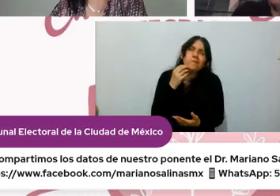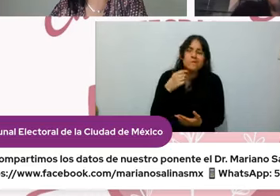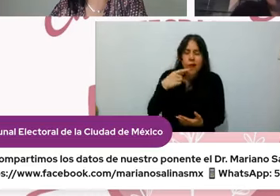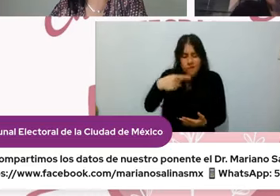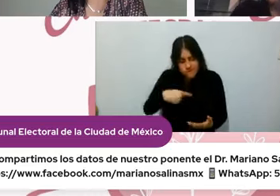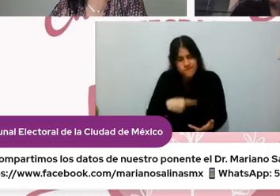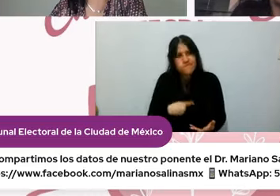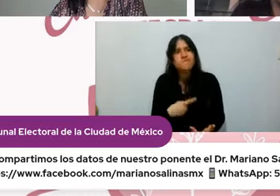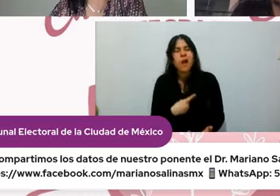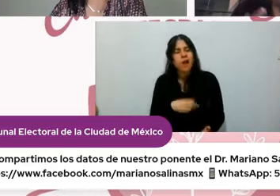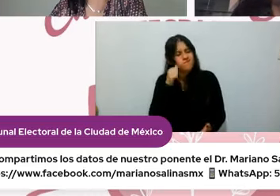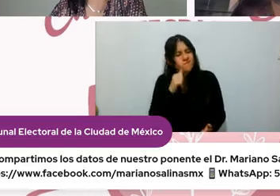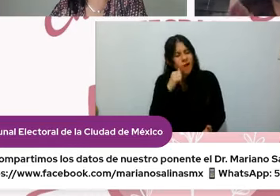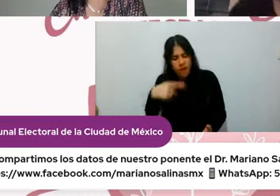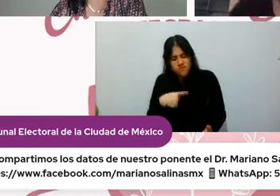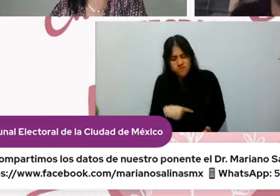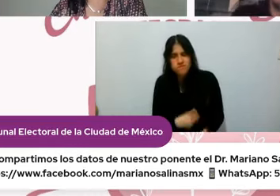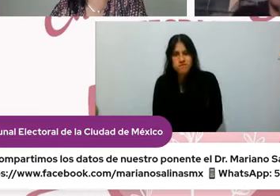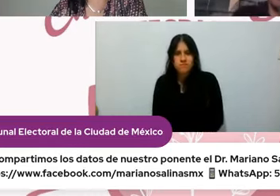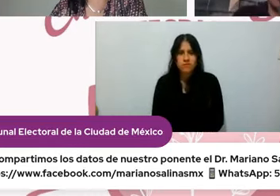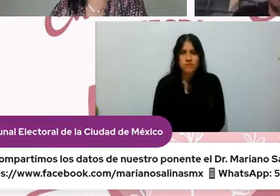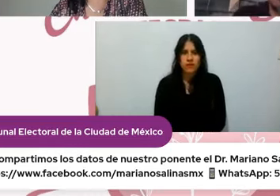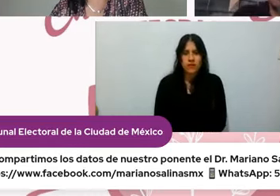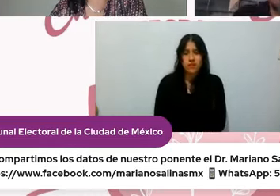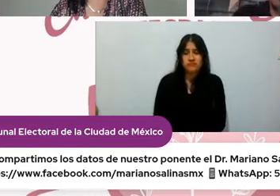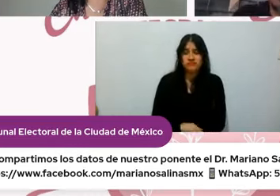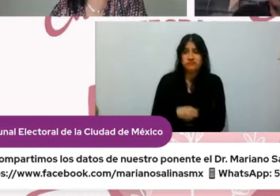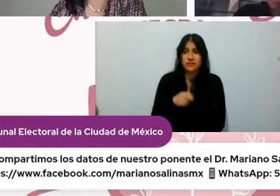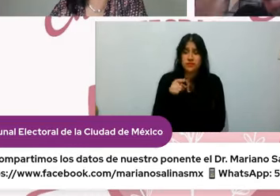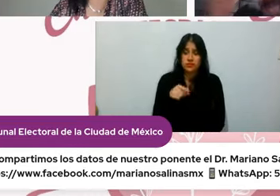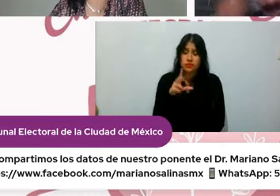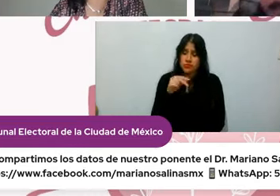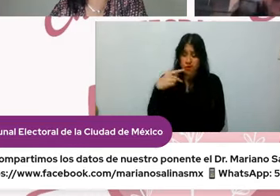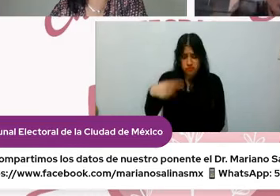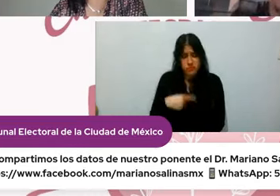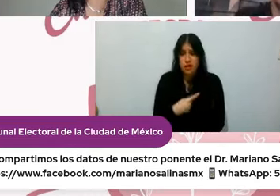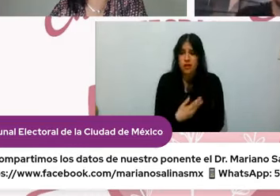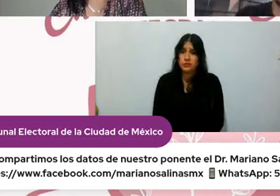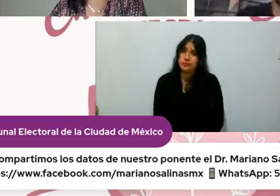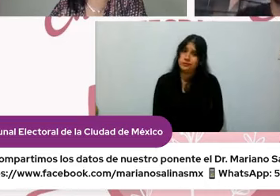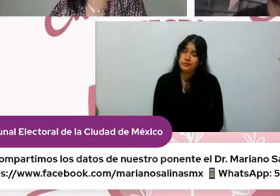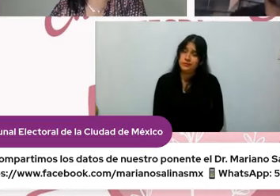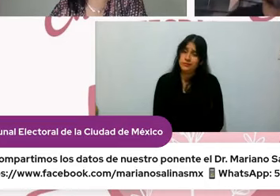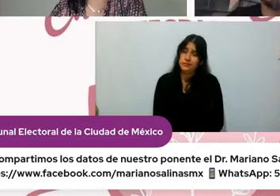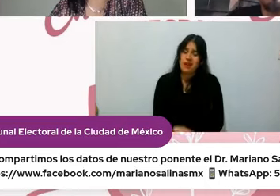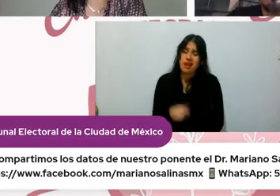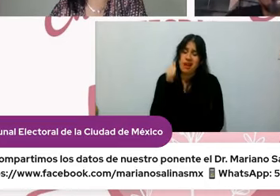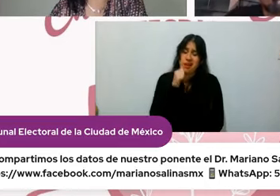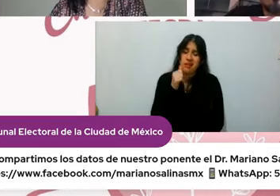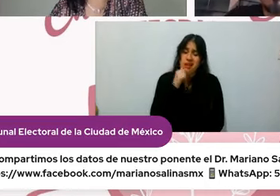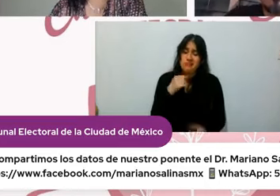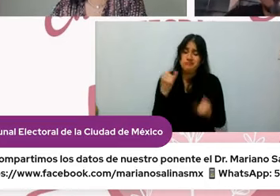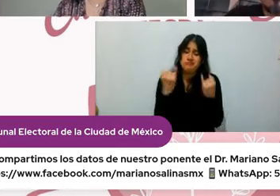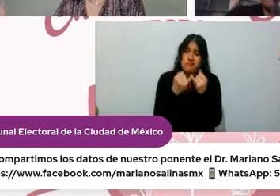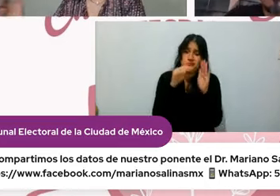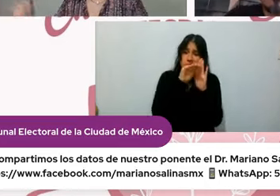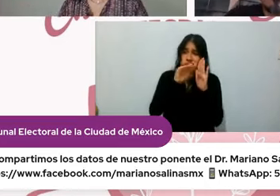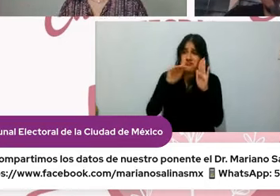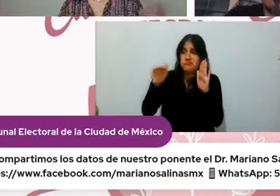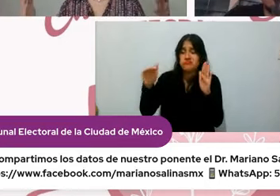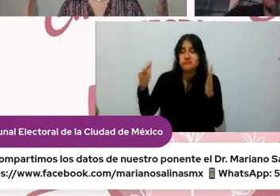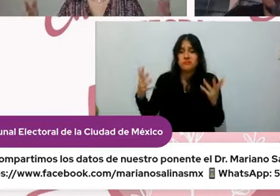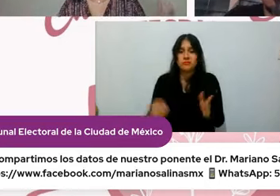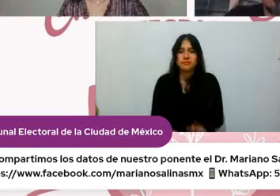entonces eso implica que nunca va a suceder nada entonces hay que hacernos cargo de nosotros mismos absolutamente